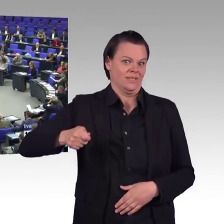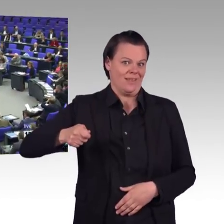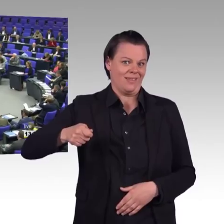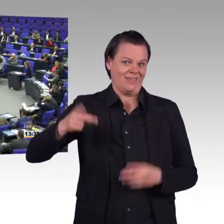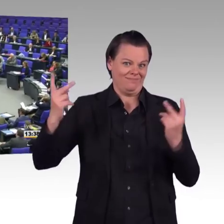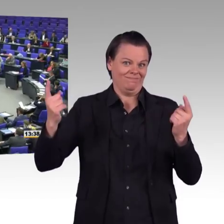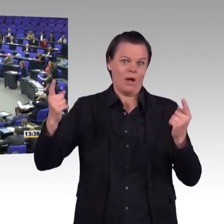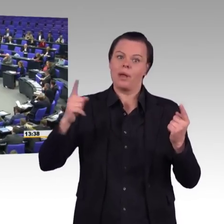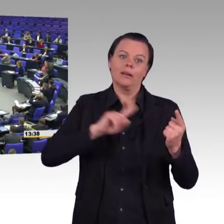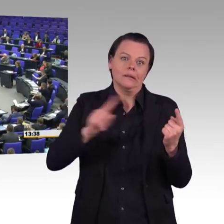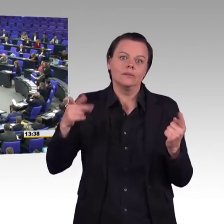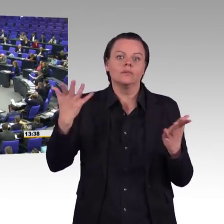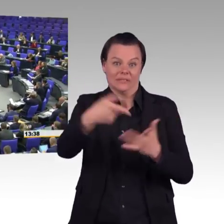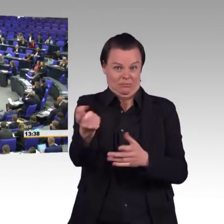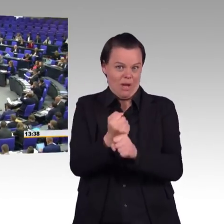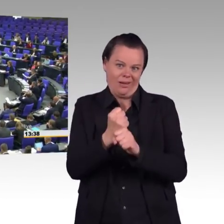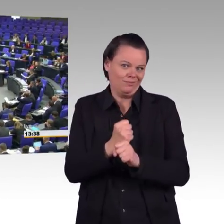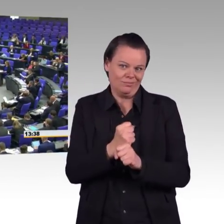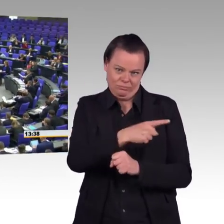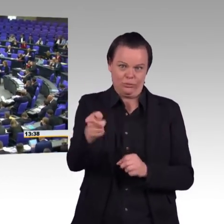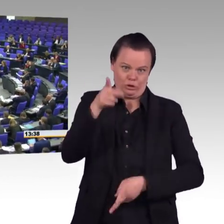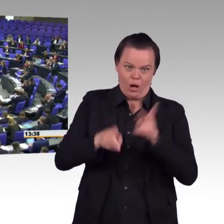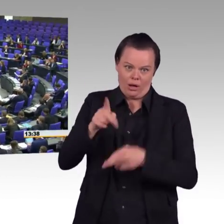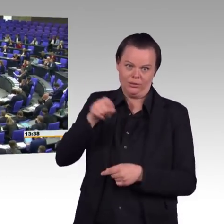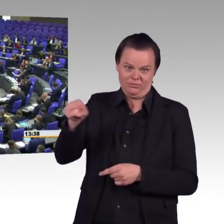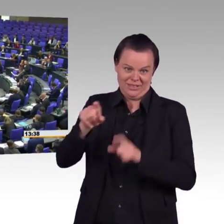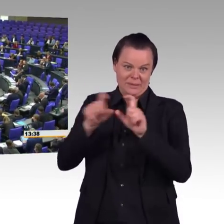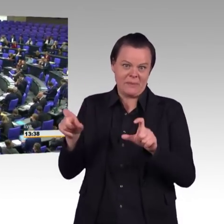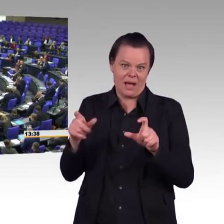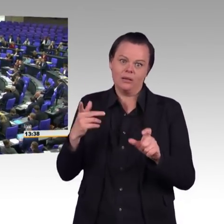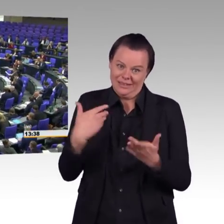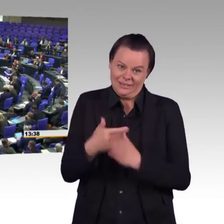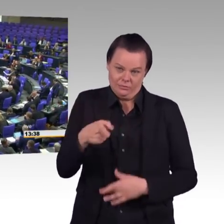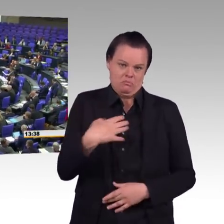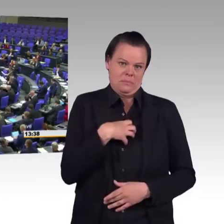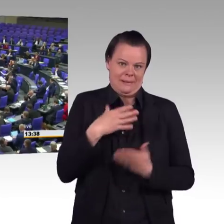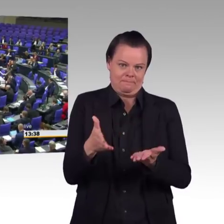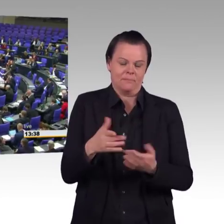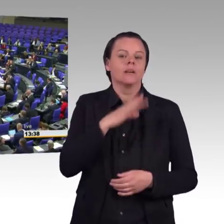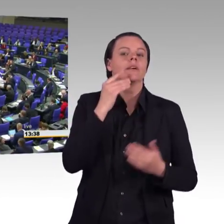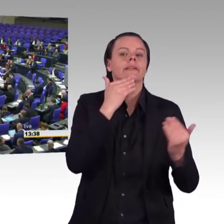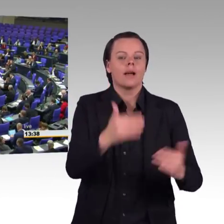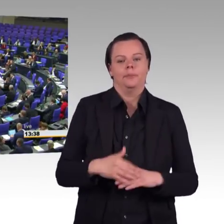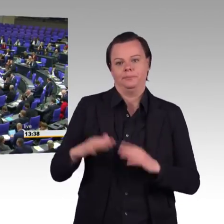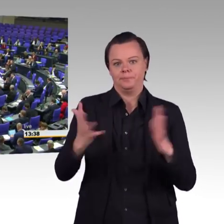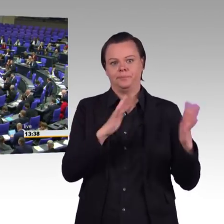erlebt haben in der Debatte ist teilweise doch wieder ein Trauerspiel gewesen. Von den Rechtsradikalen haben wir mal wieder